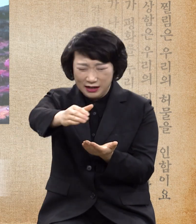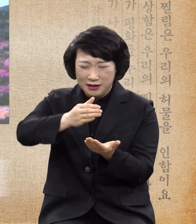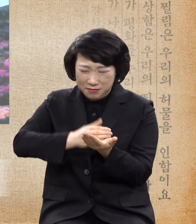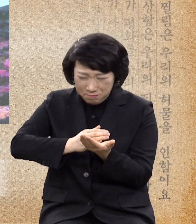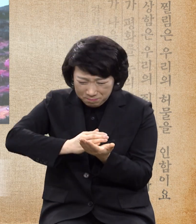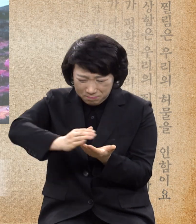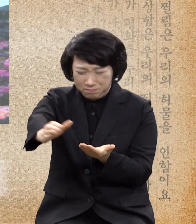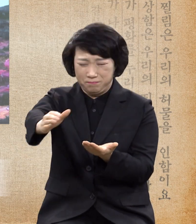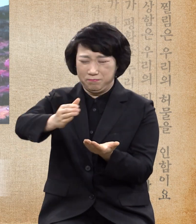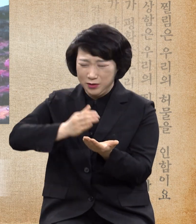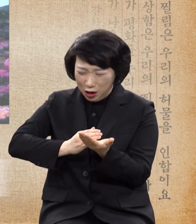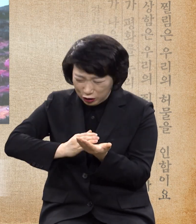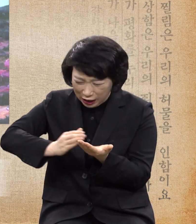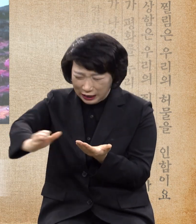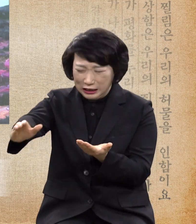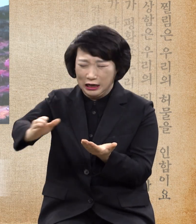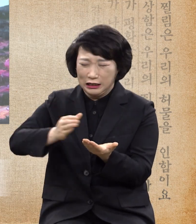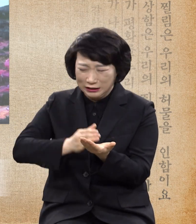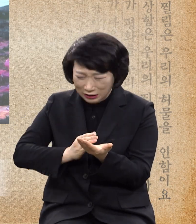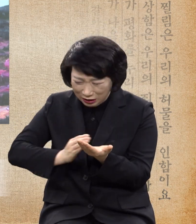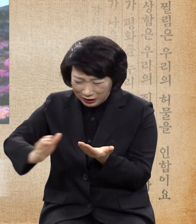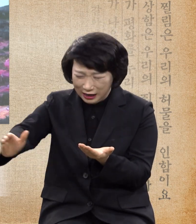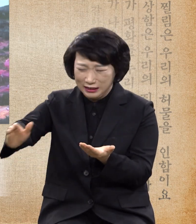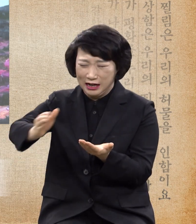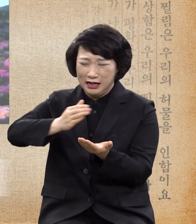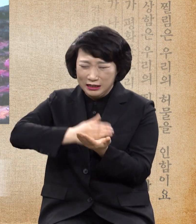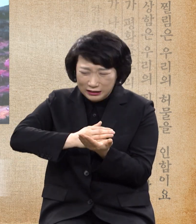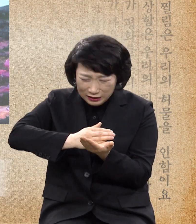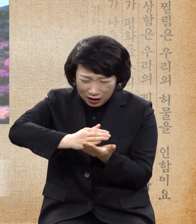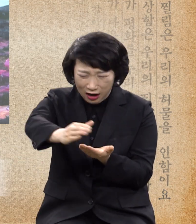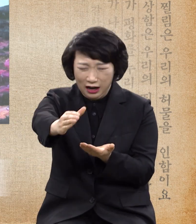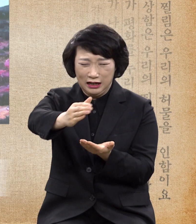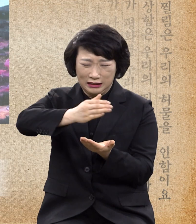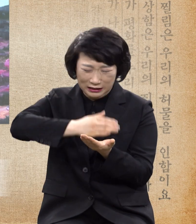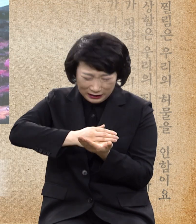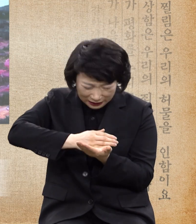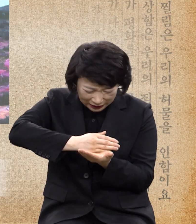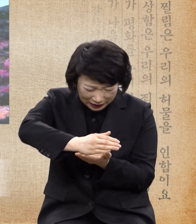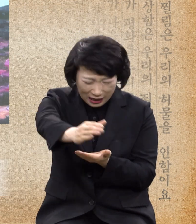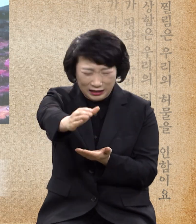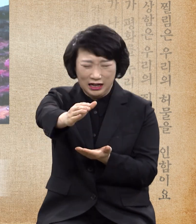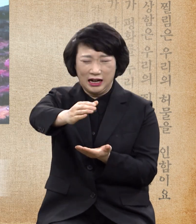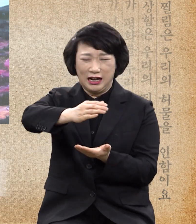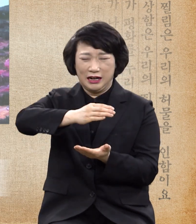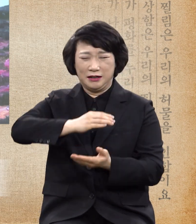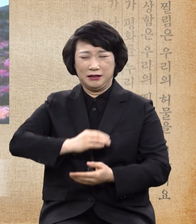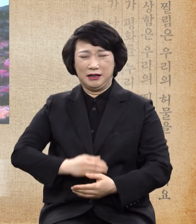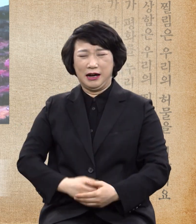떠나가라 떠나가 떠나가 떠나가